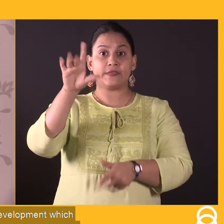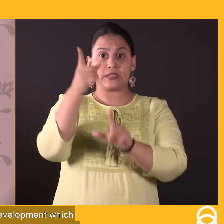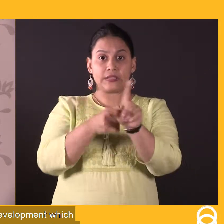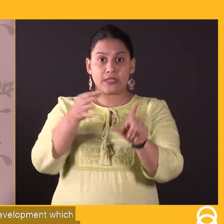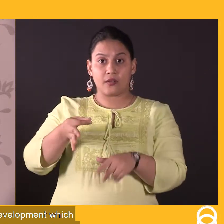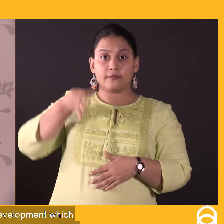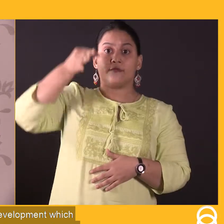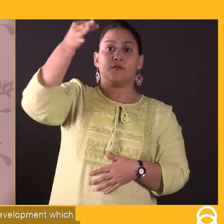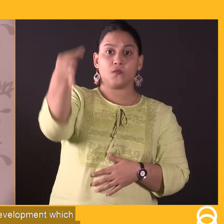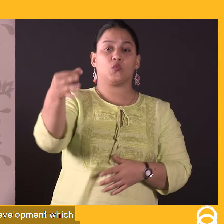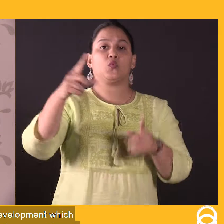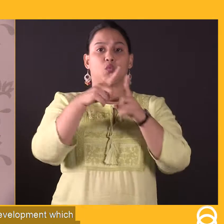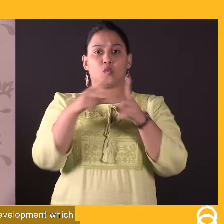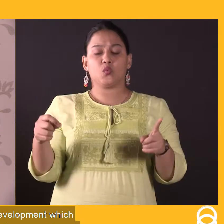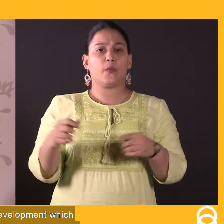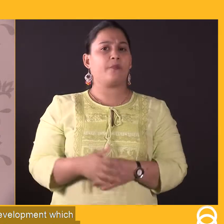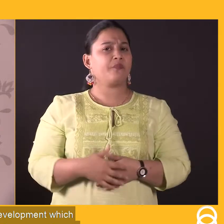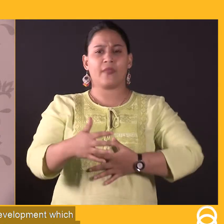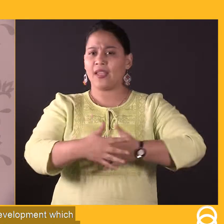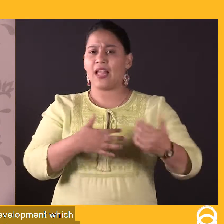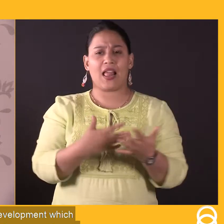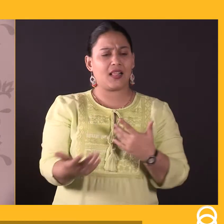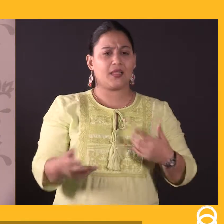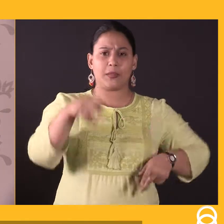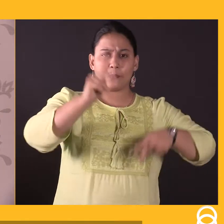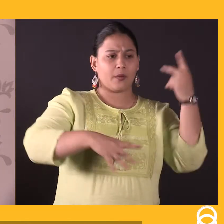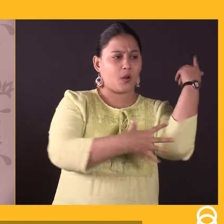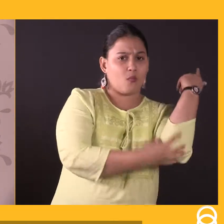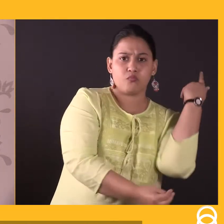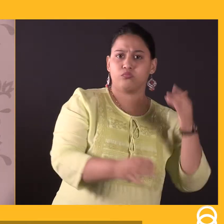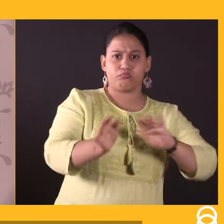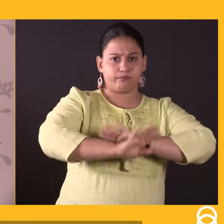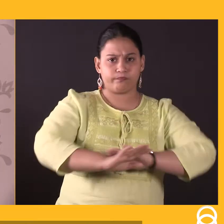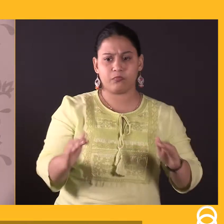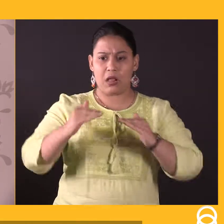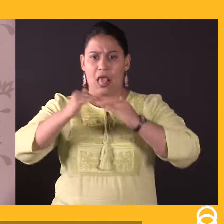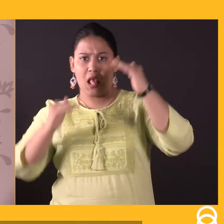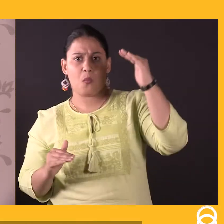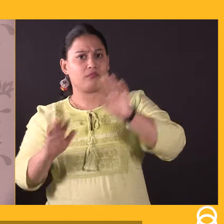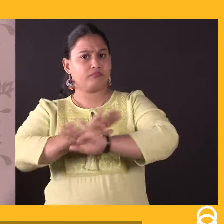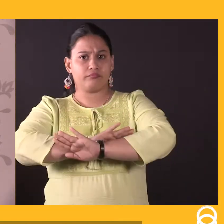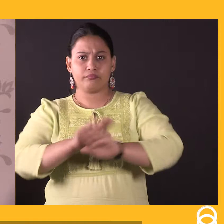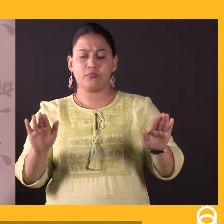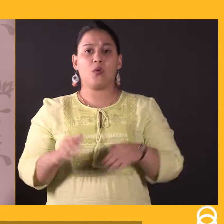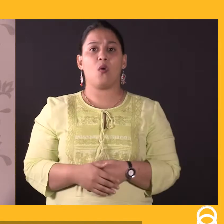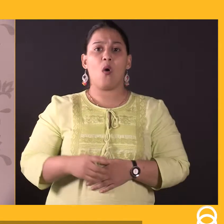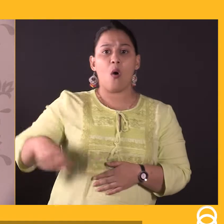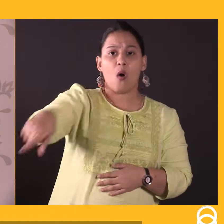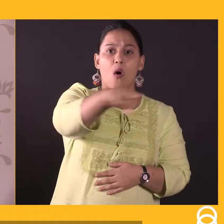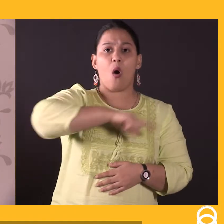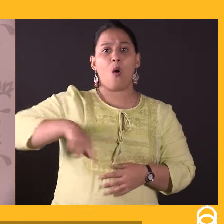जिससे विश्व में कोई किसी तरह की गरीबी न रहे असमानता न रहे और सारे लोग